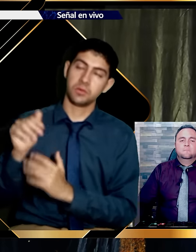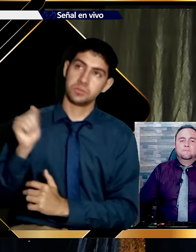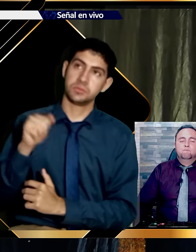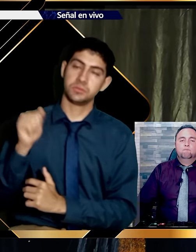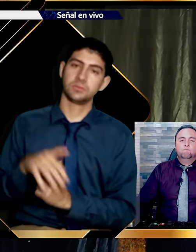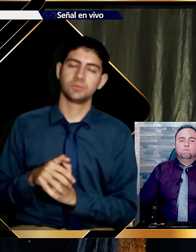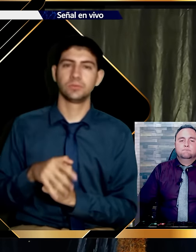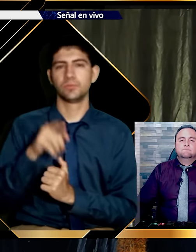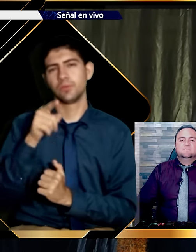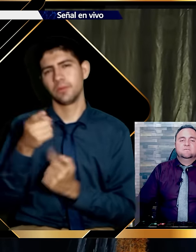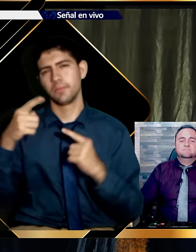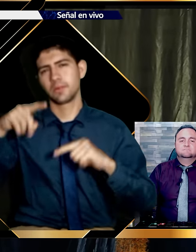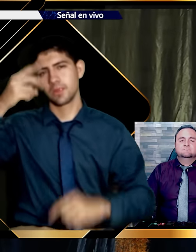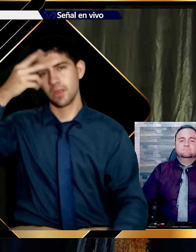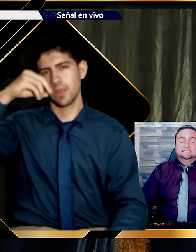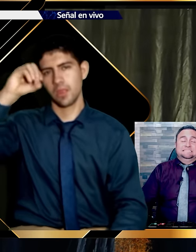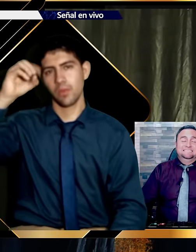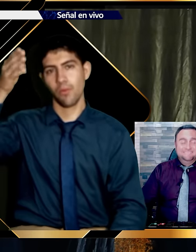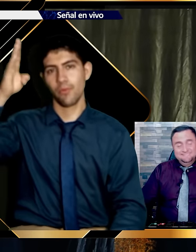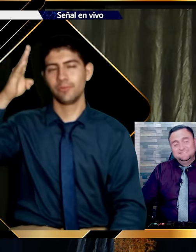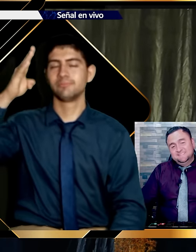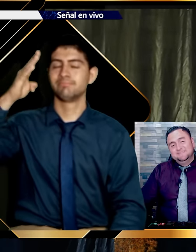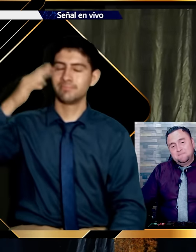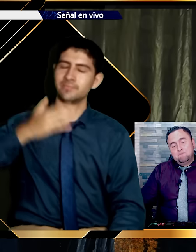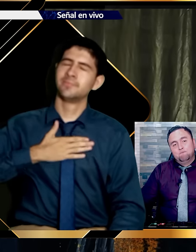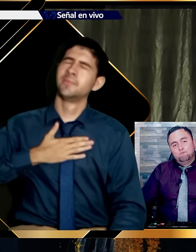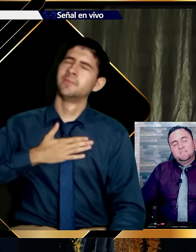Ustedes más que amigos. Ustedes hijos.